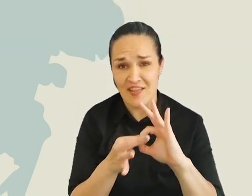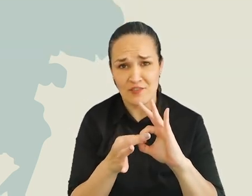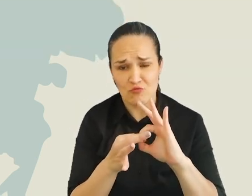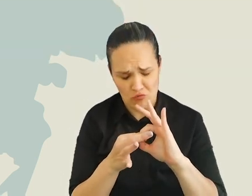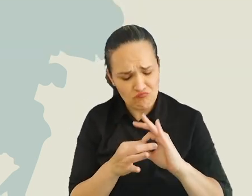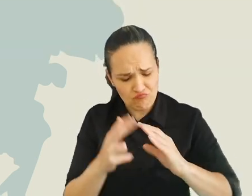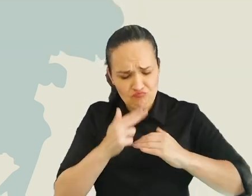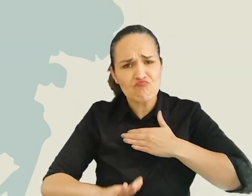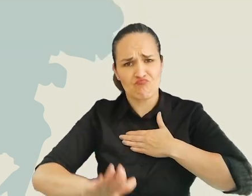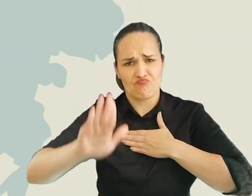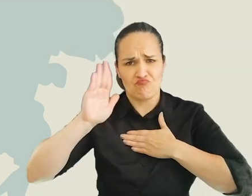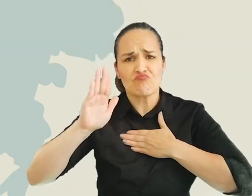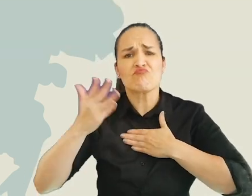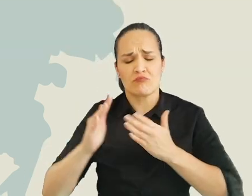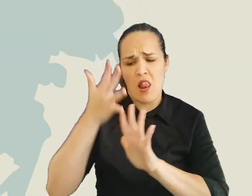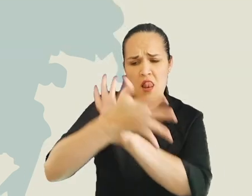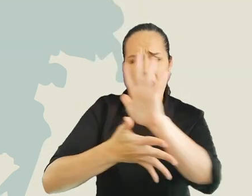Trabajamos por la investigación